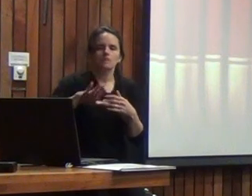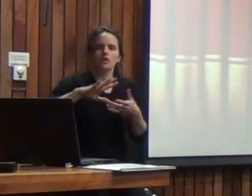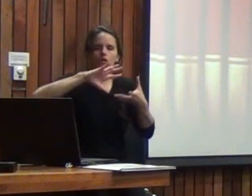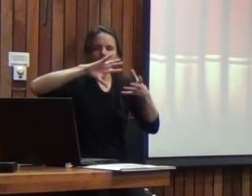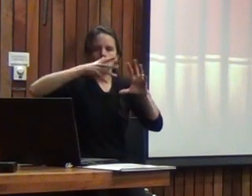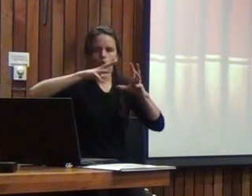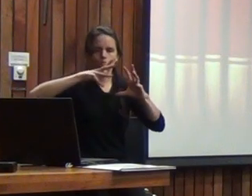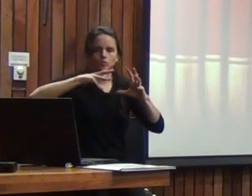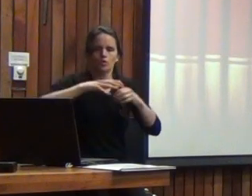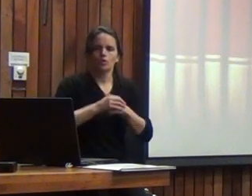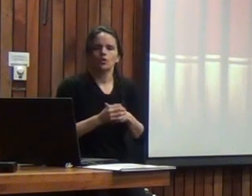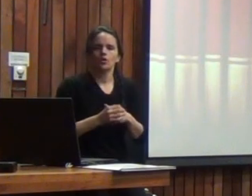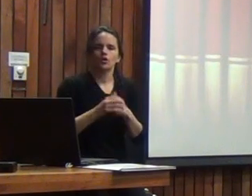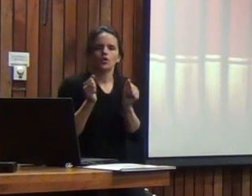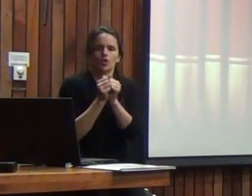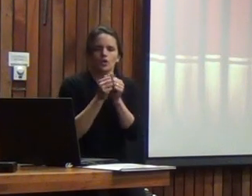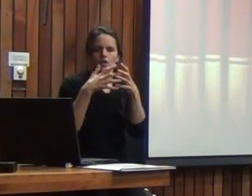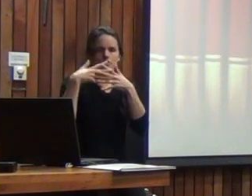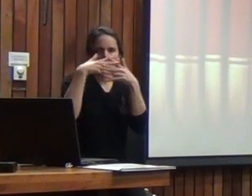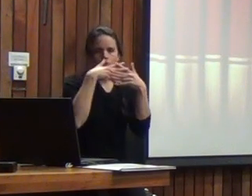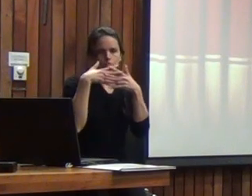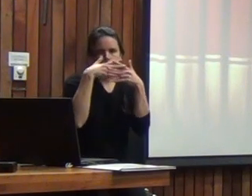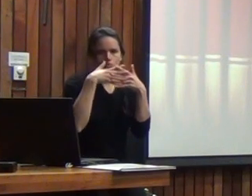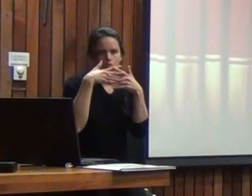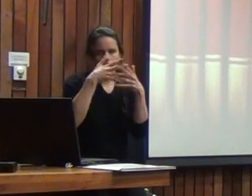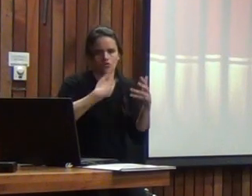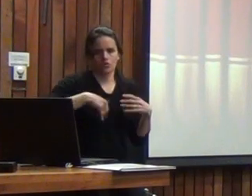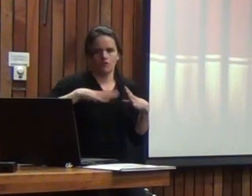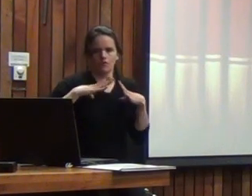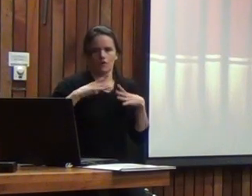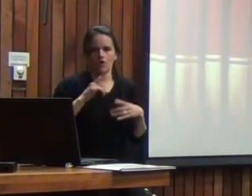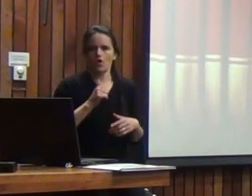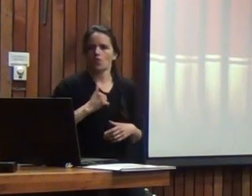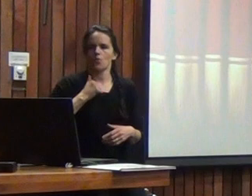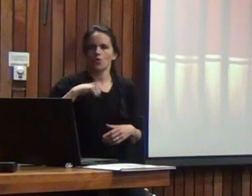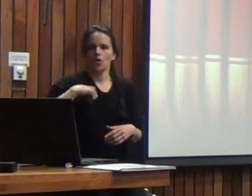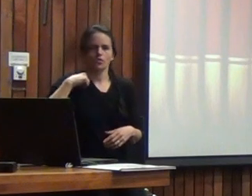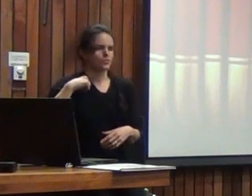junto con las norteamericanas así que lo cual nos tiene súper orgullosos